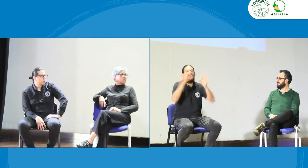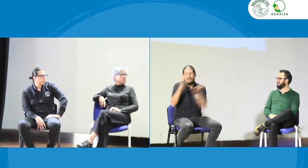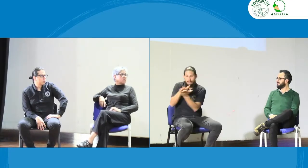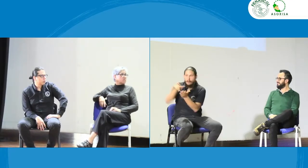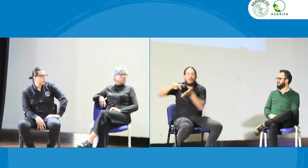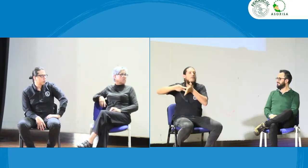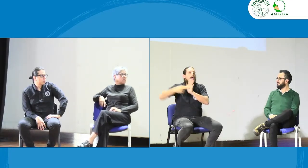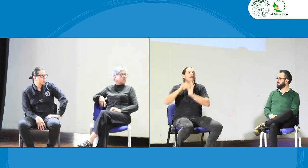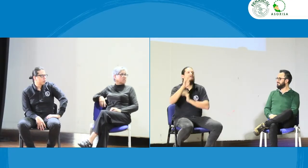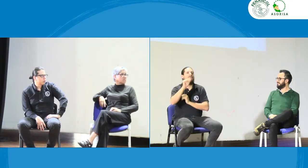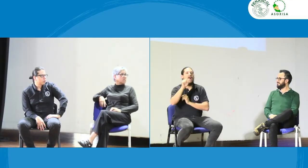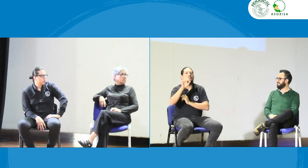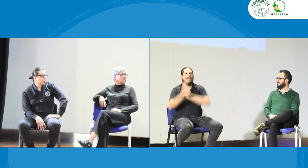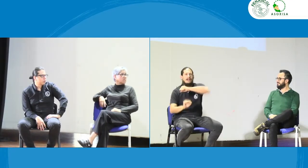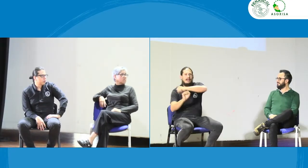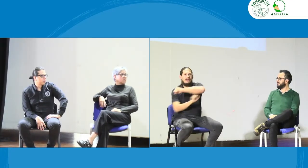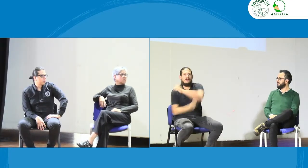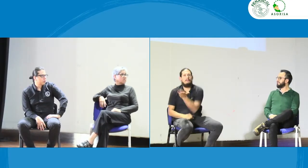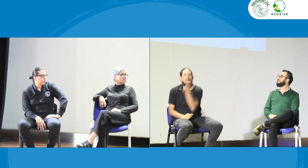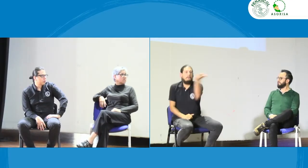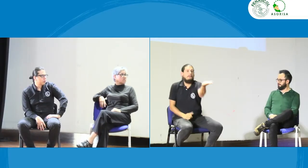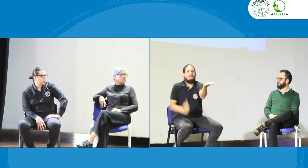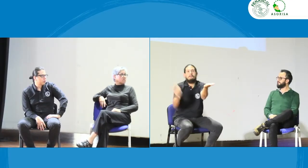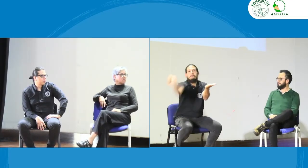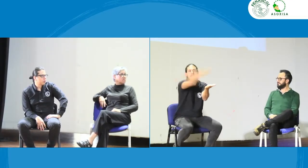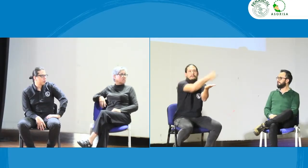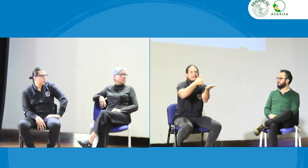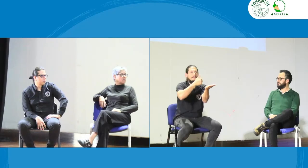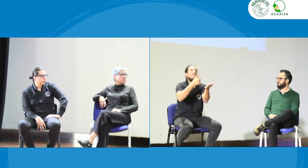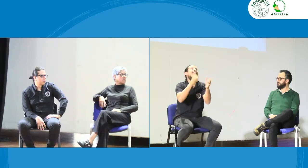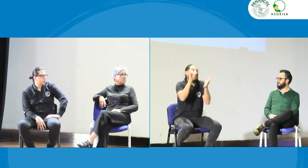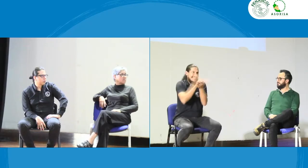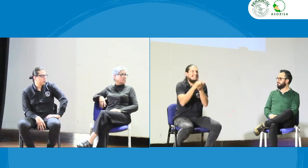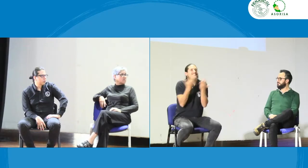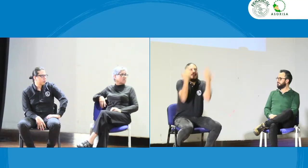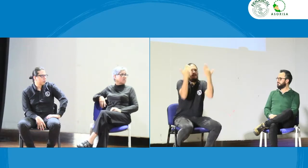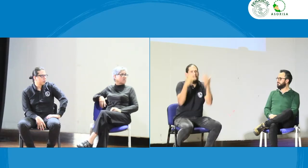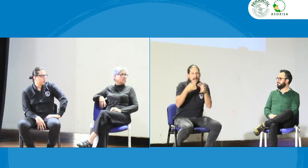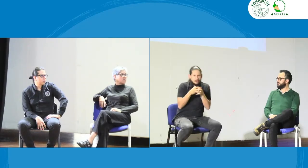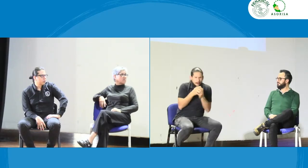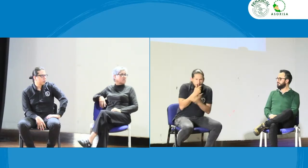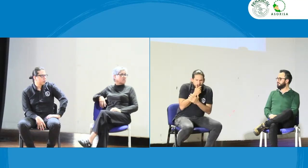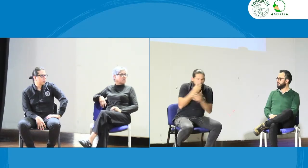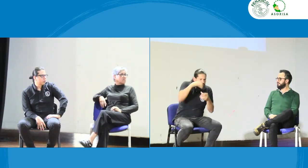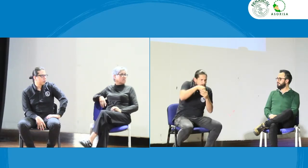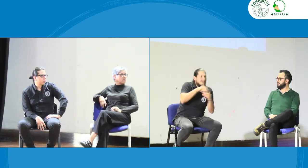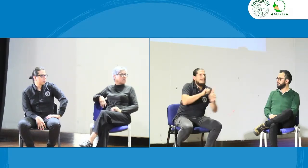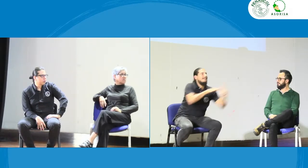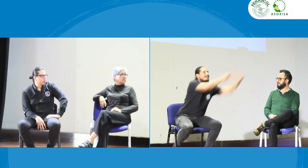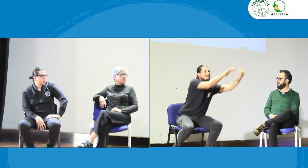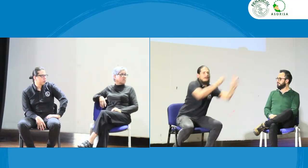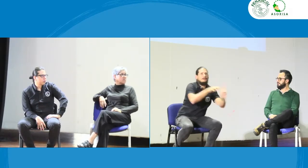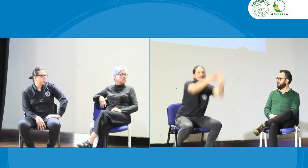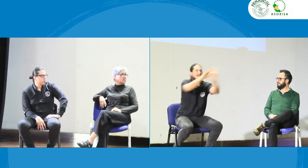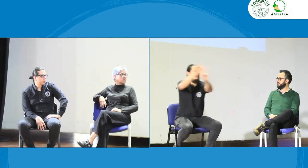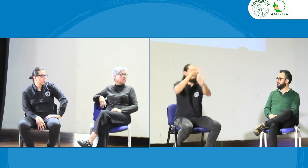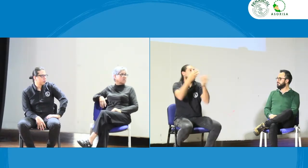tiene que documentar entonces sí es una base totalmente es una base pero entonces que dentro de las asociaciones y los diferentes